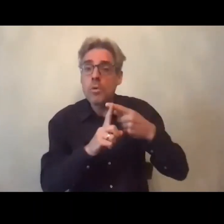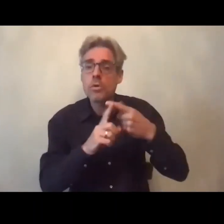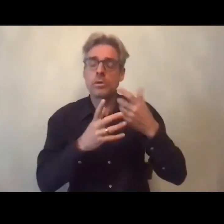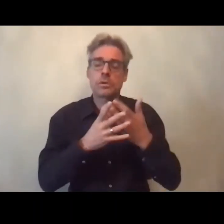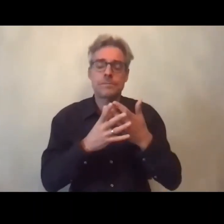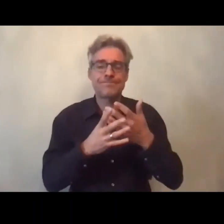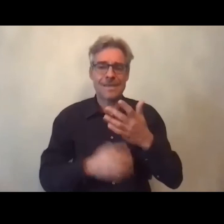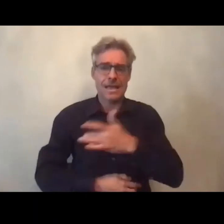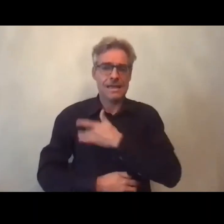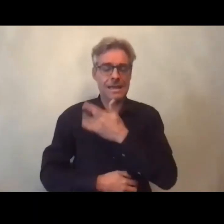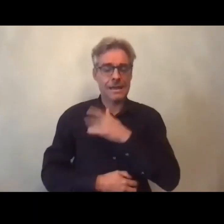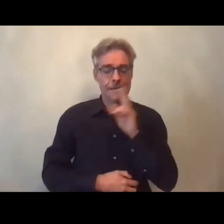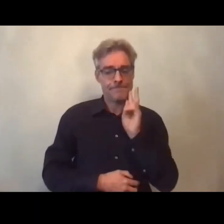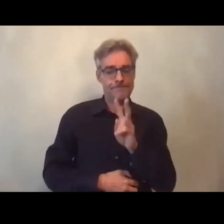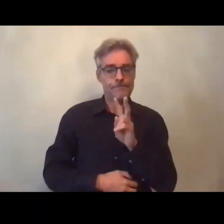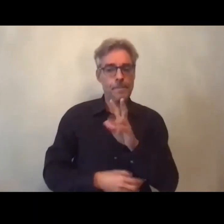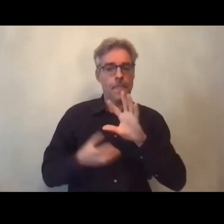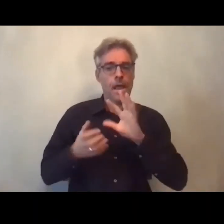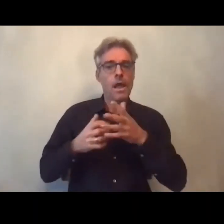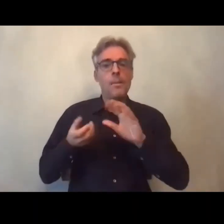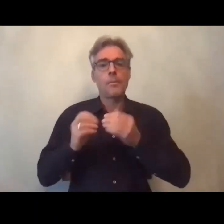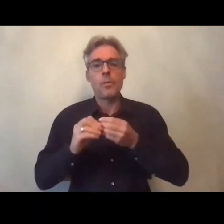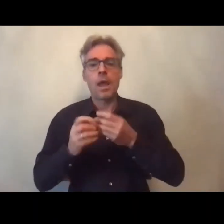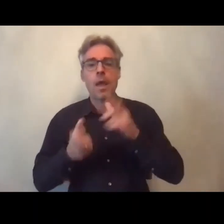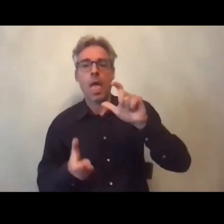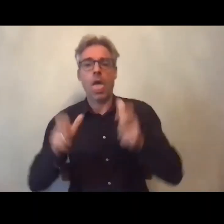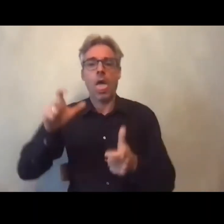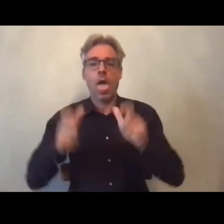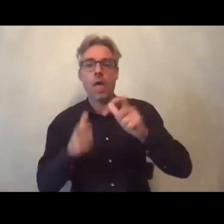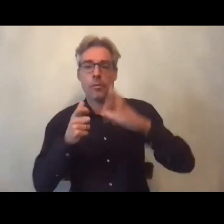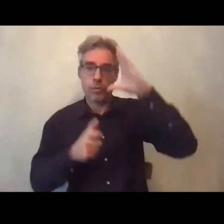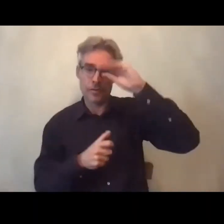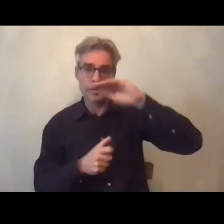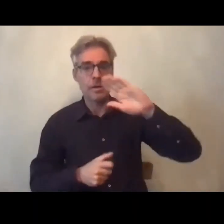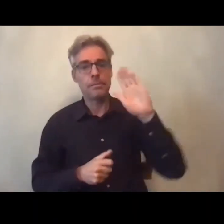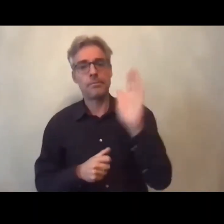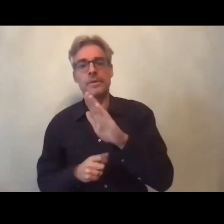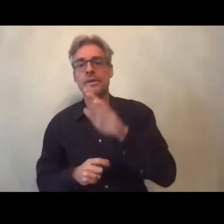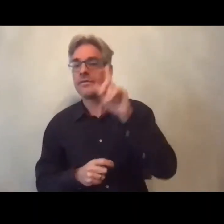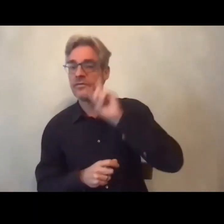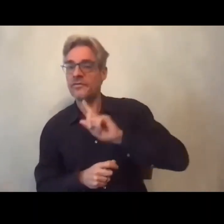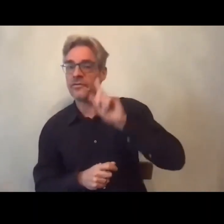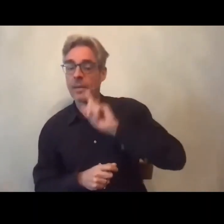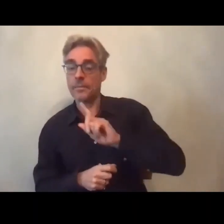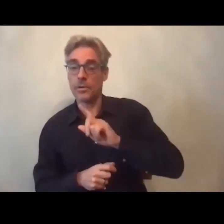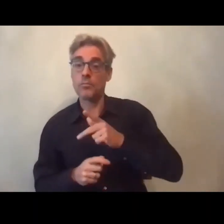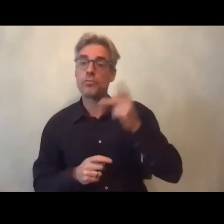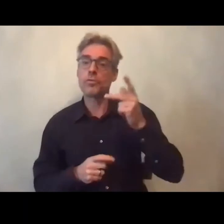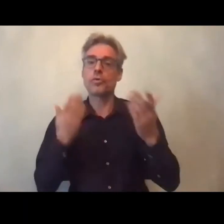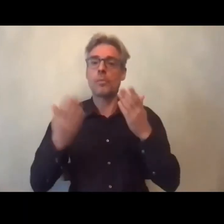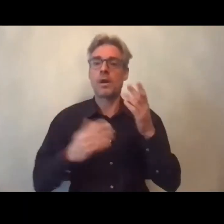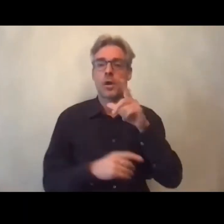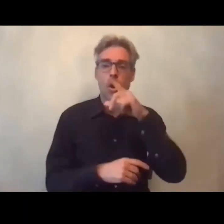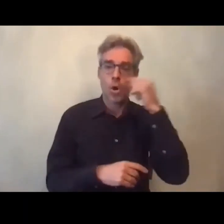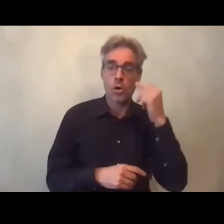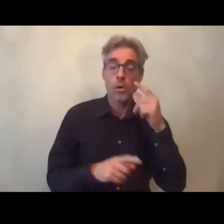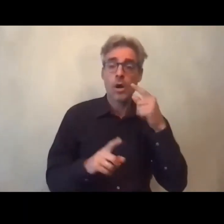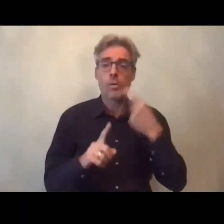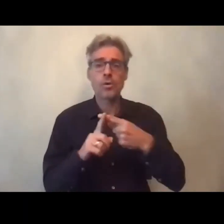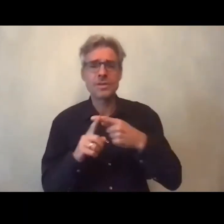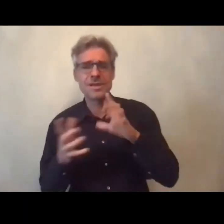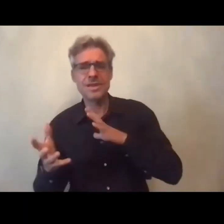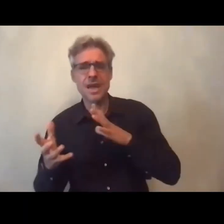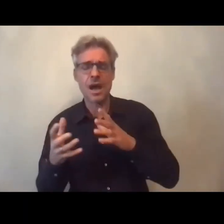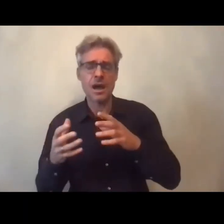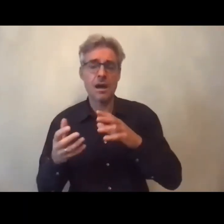'investiguer les facteurs de précarité professionnelle qui sont plus spécifiques aux femmes et les biais aussi de genre qui peuvent